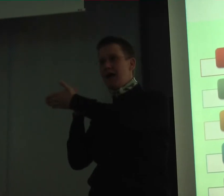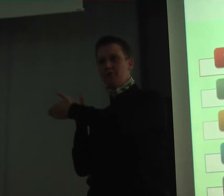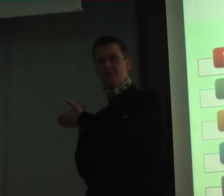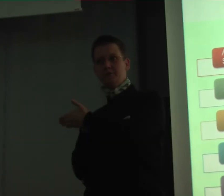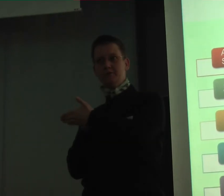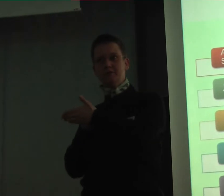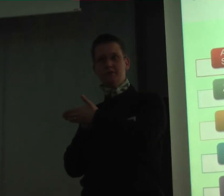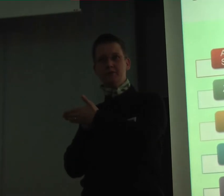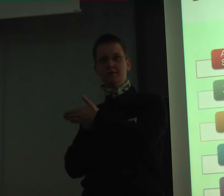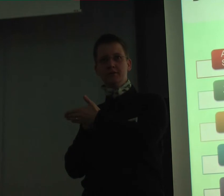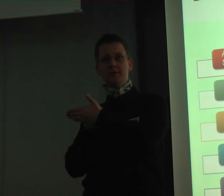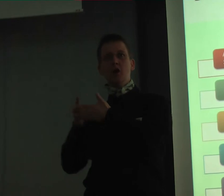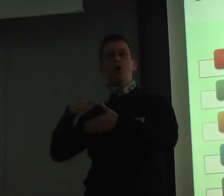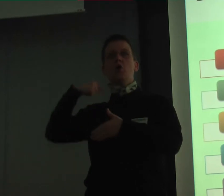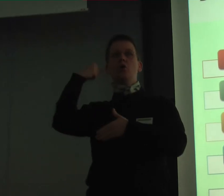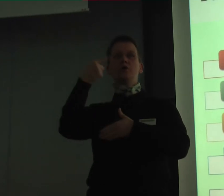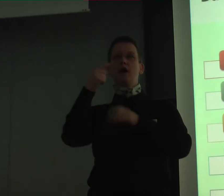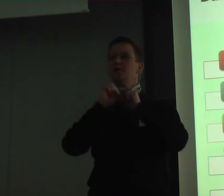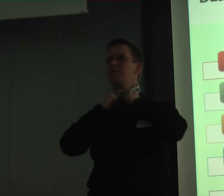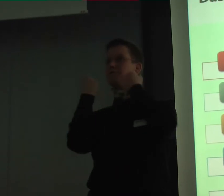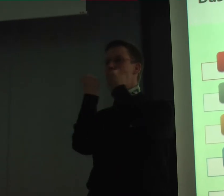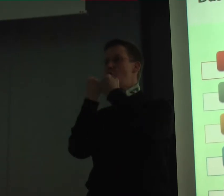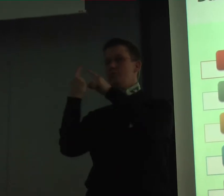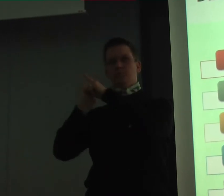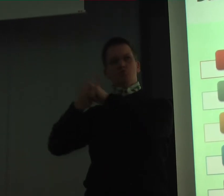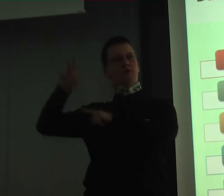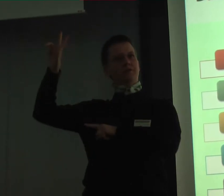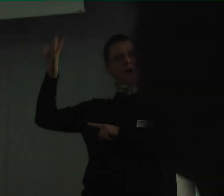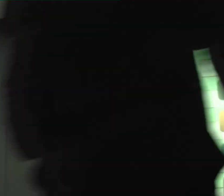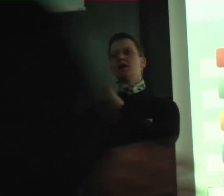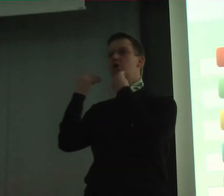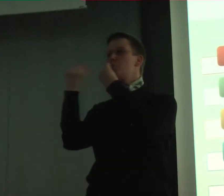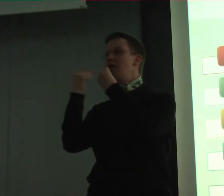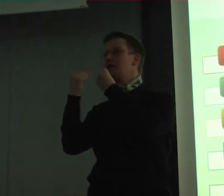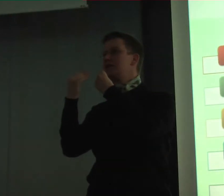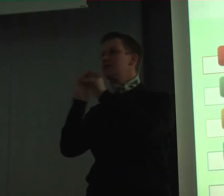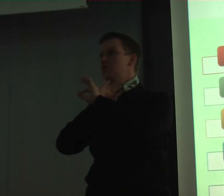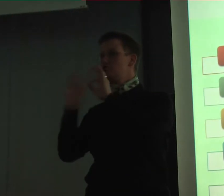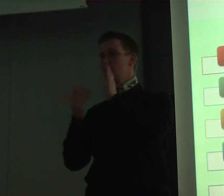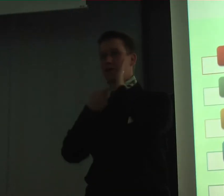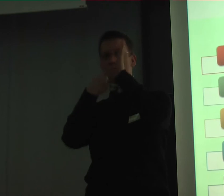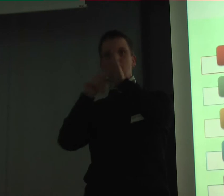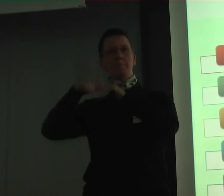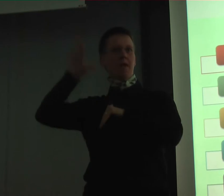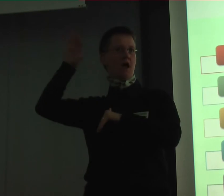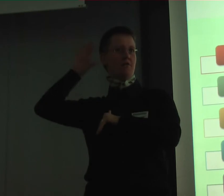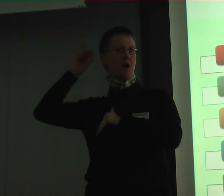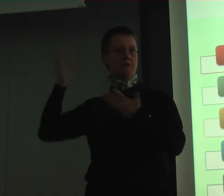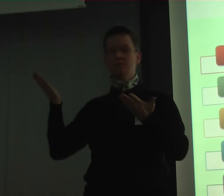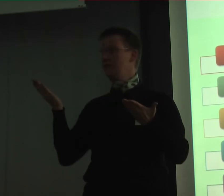Darüber werden Sie dann im Forum 3, wenn Sie eine qualitative Studie vorstellen, mehr erfahren. Wir fragen,